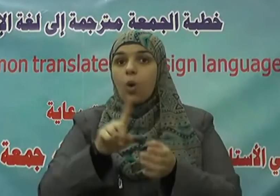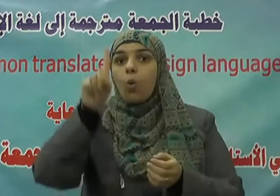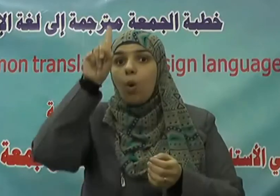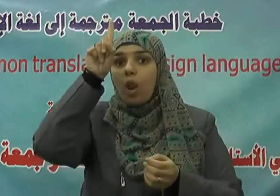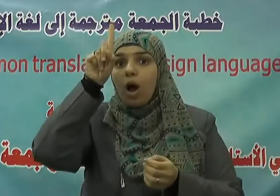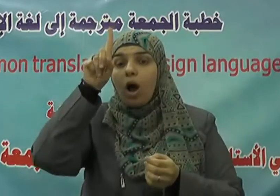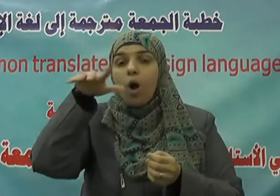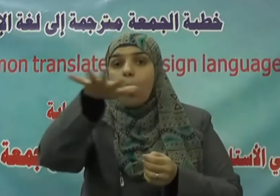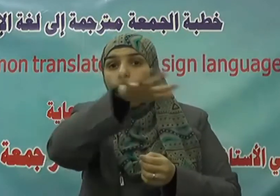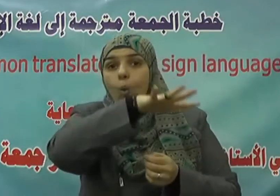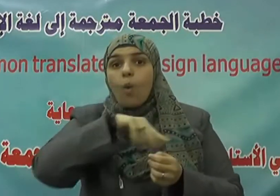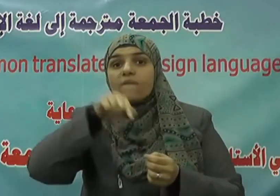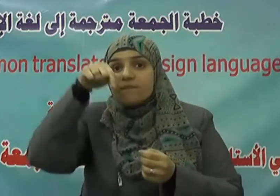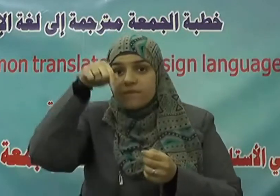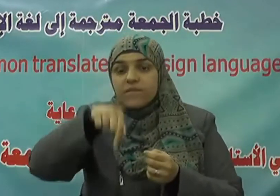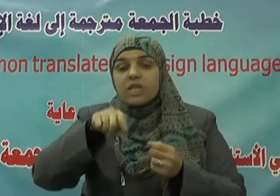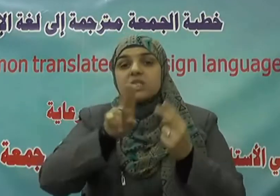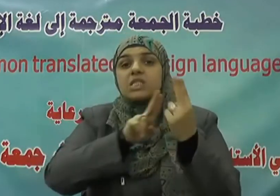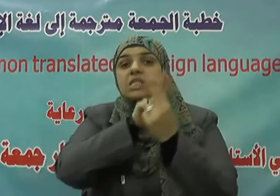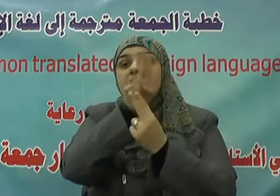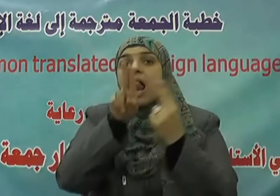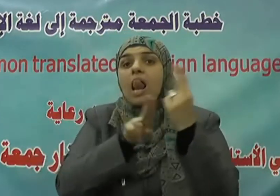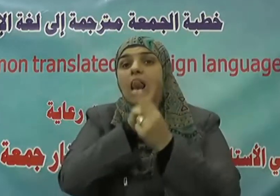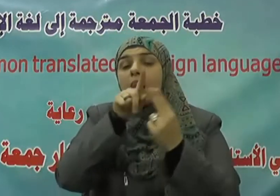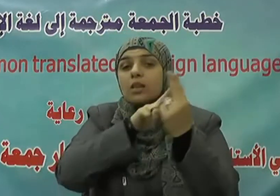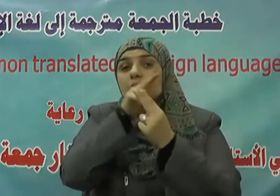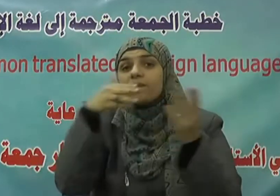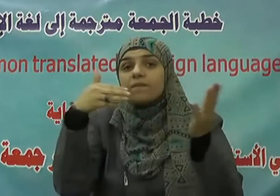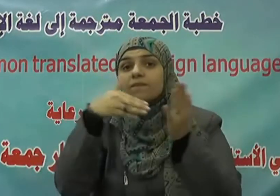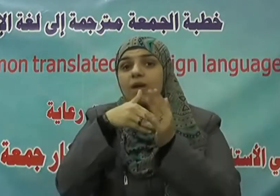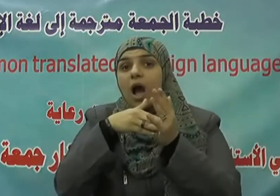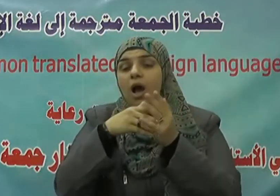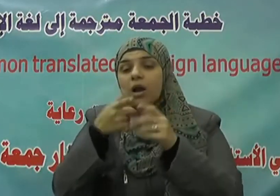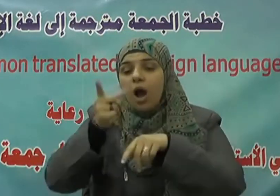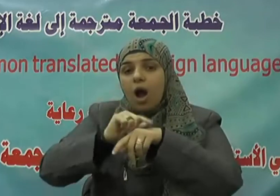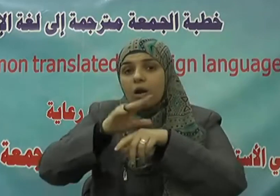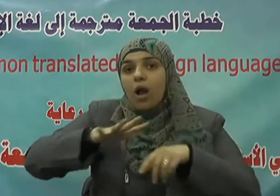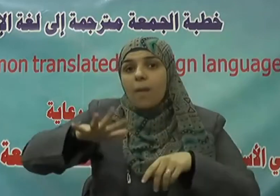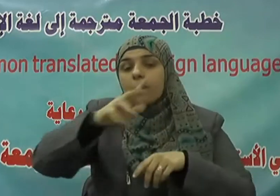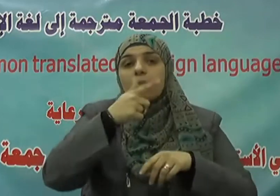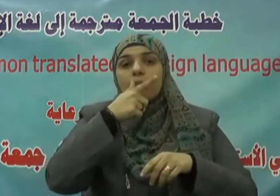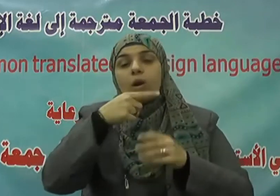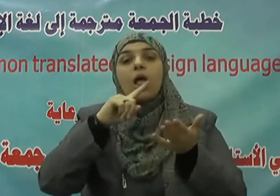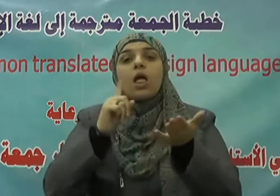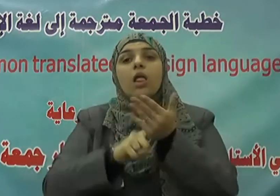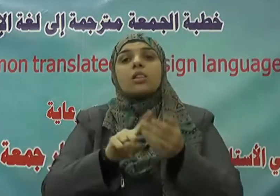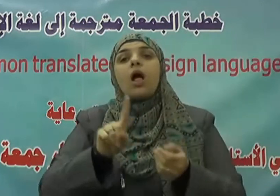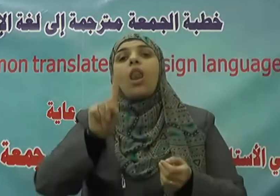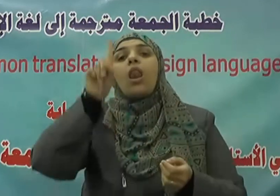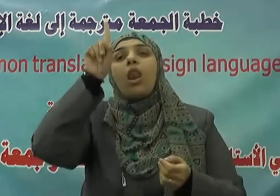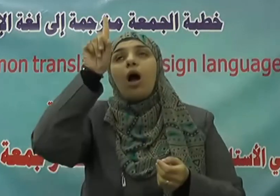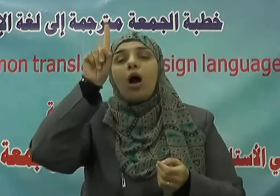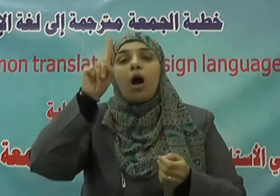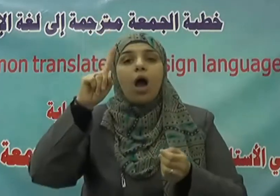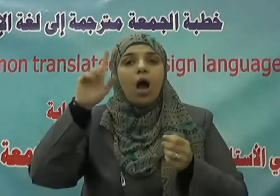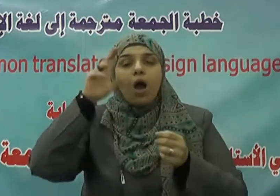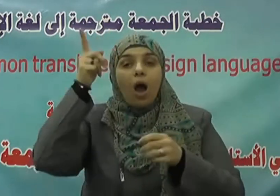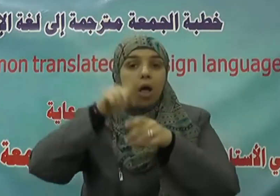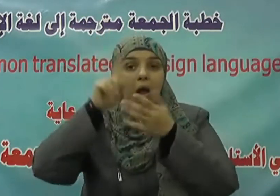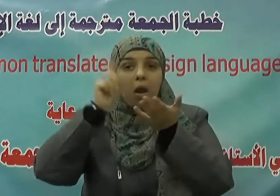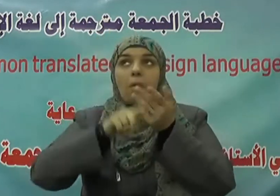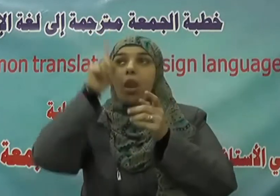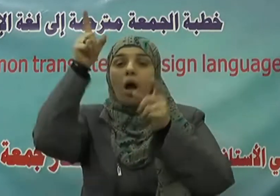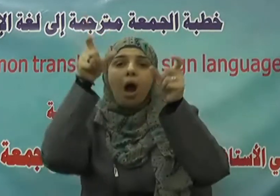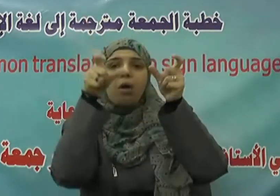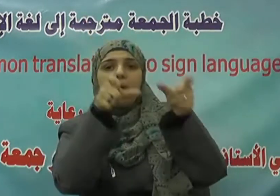تساءلون به والأرحام إن الله كان عليكم رقيبا